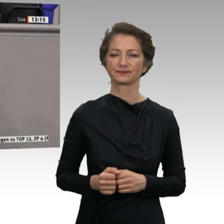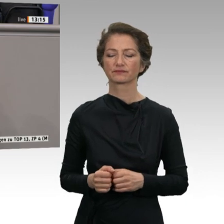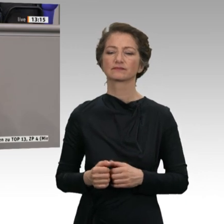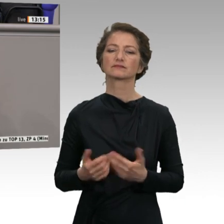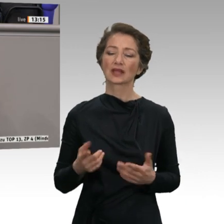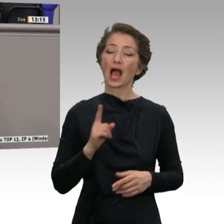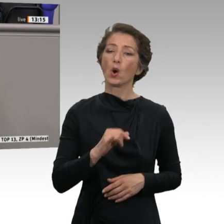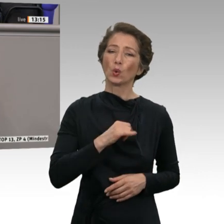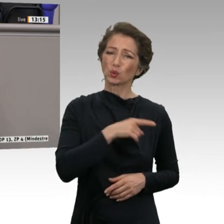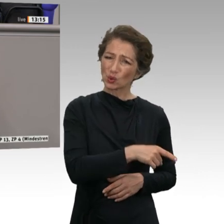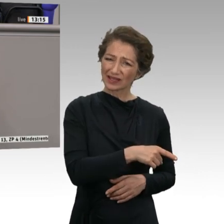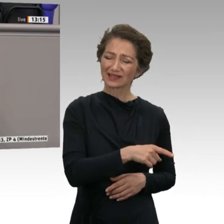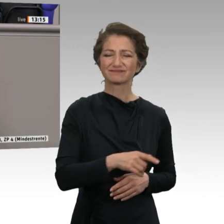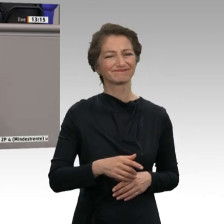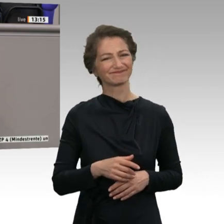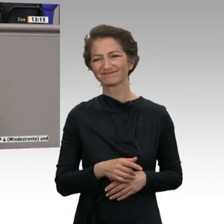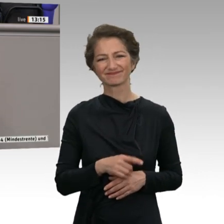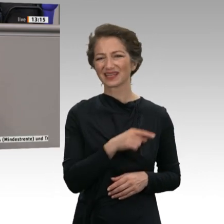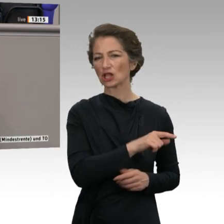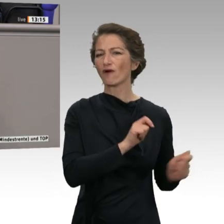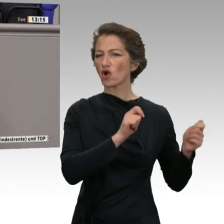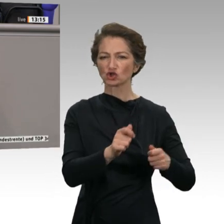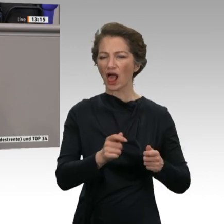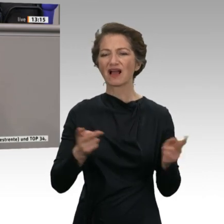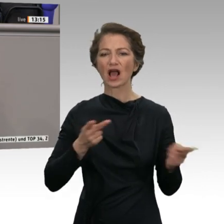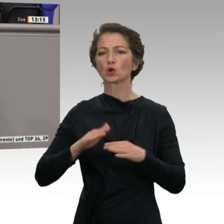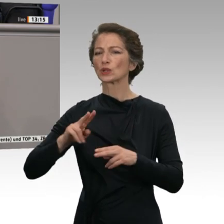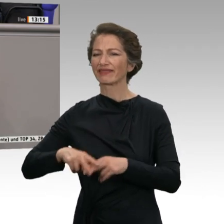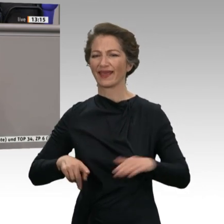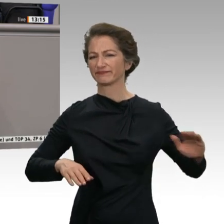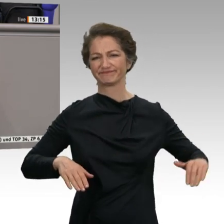die Grundrente. Herr Kurt, bei meinem nächsten Friseurbesuch werde ich das mal erklären.